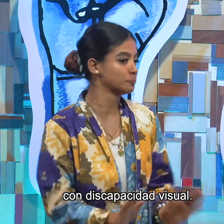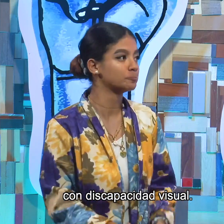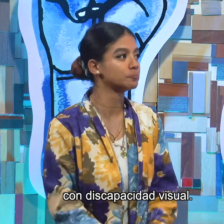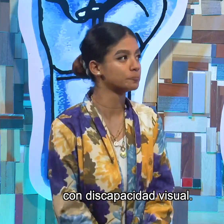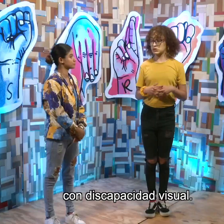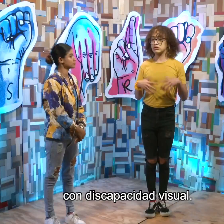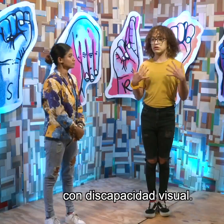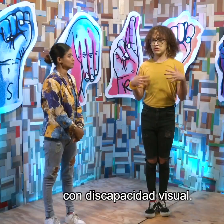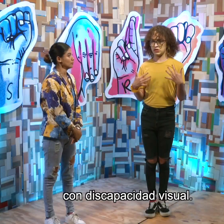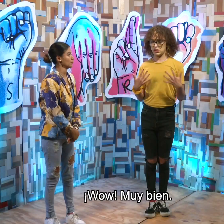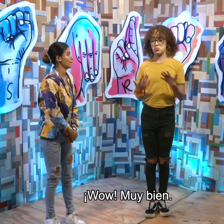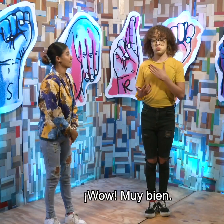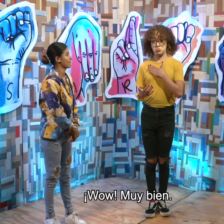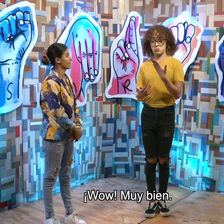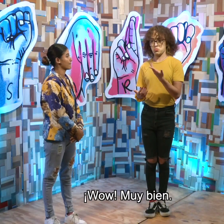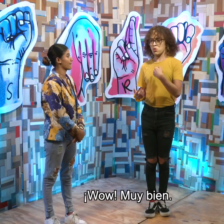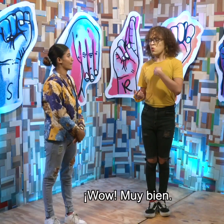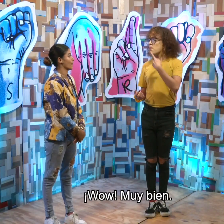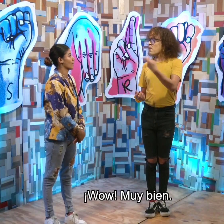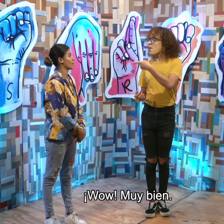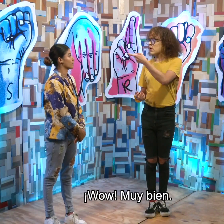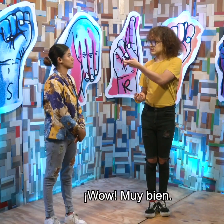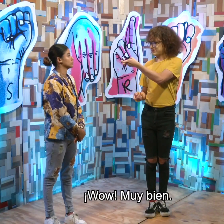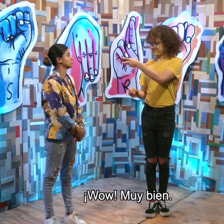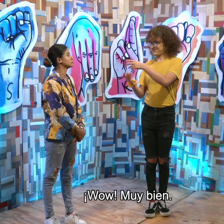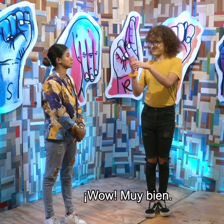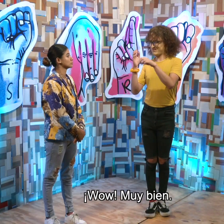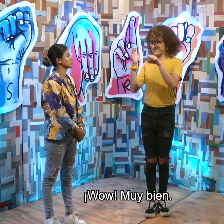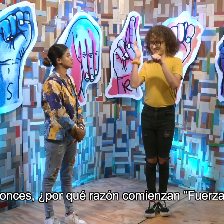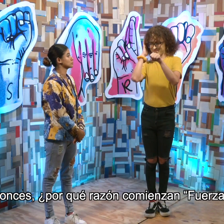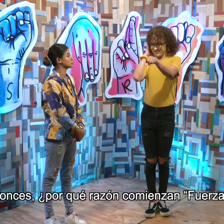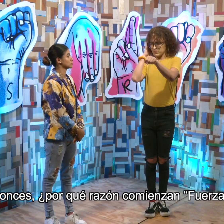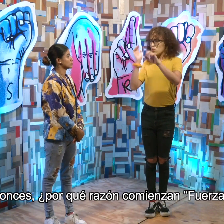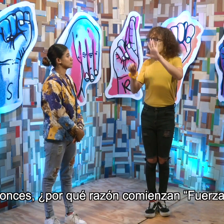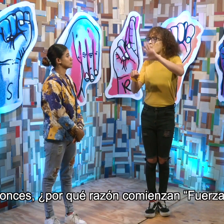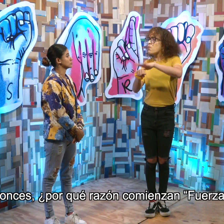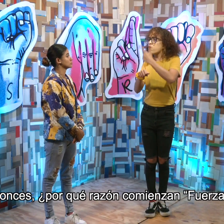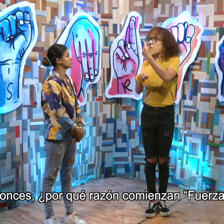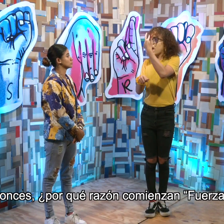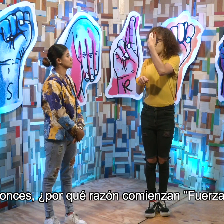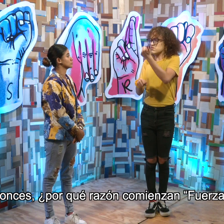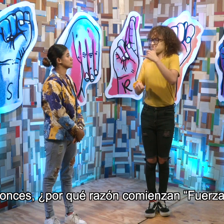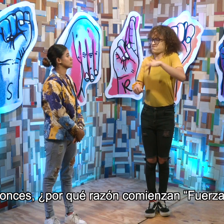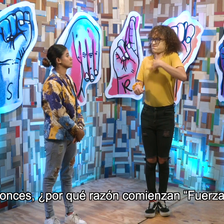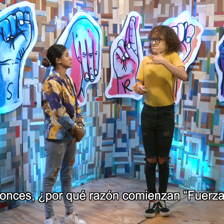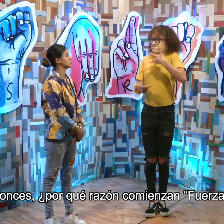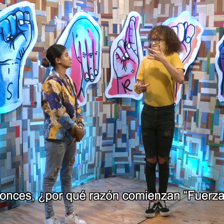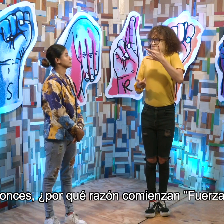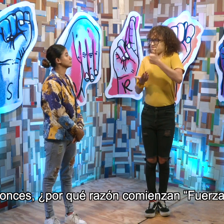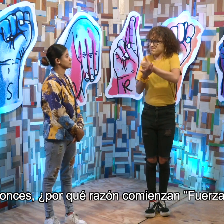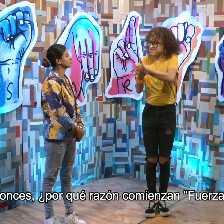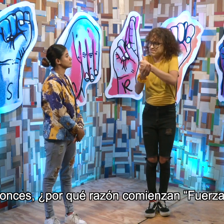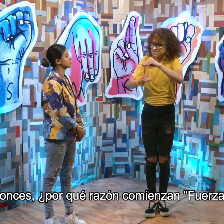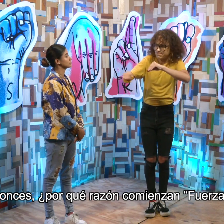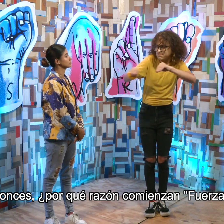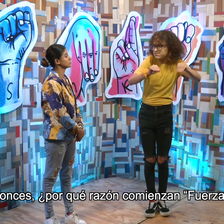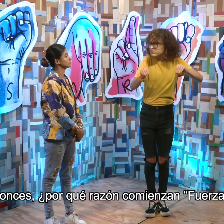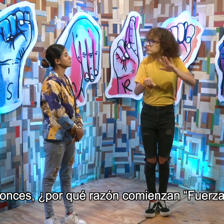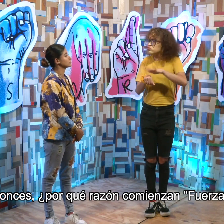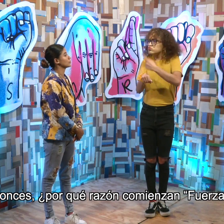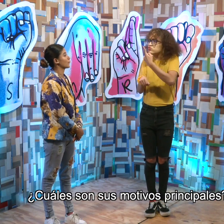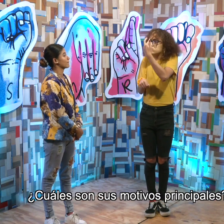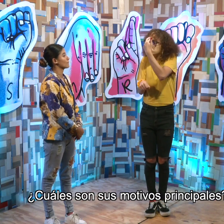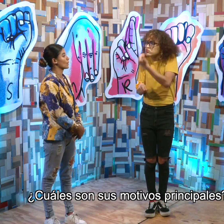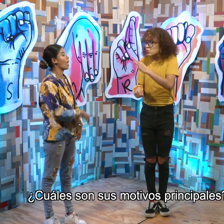con discapacidad visual. ¡Guau! ¡Muy bien! Entonces, ¿por qué razón comienzan Fuerza Sorda?